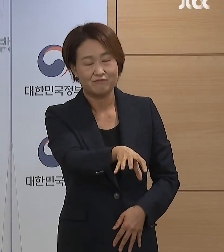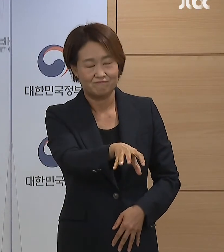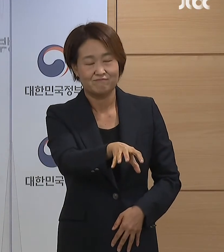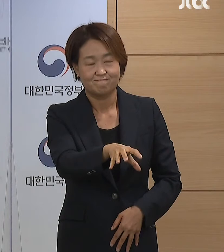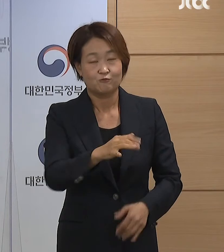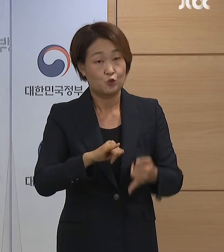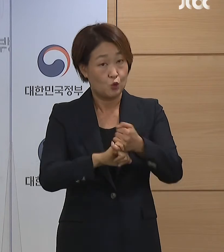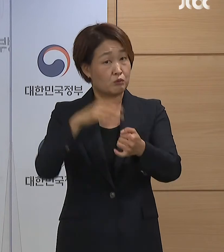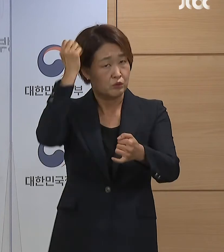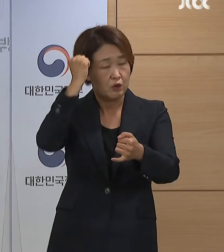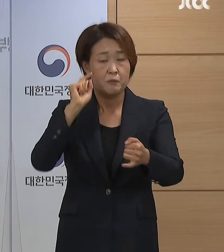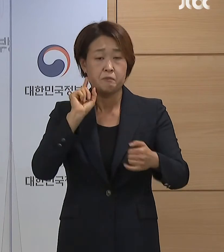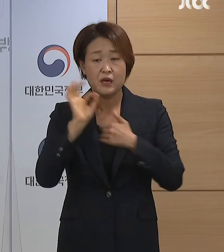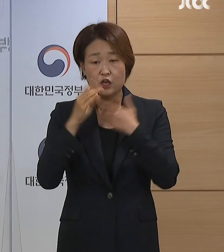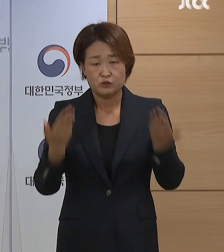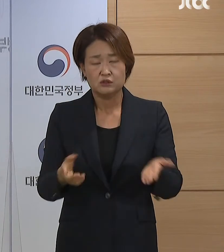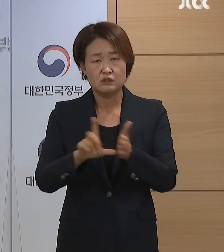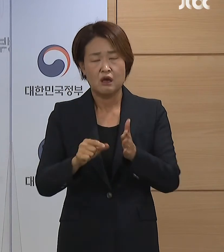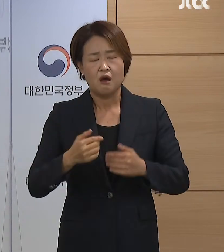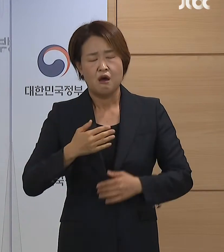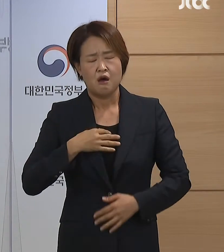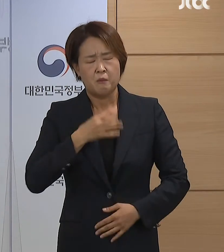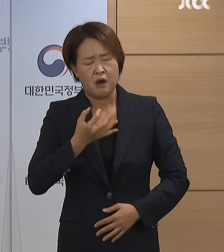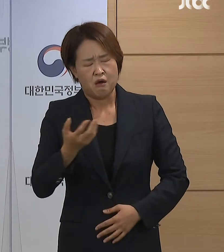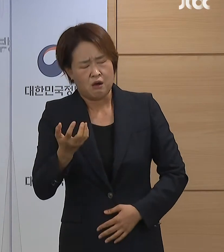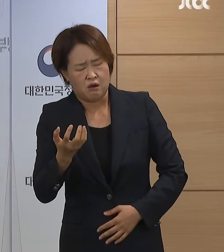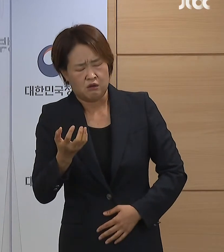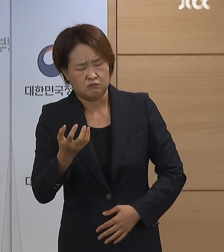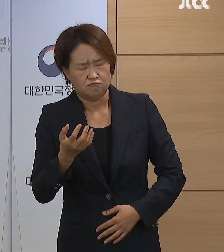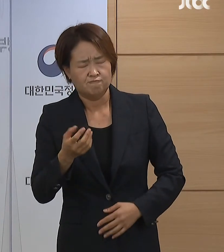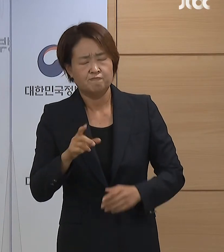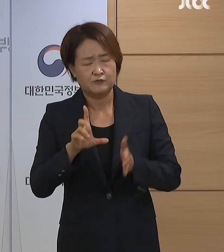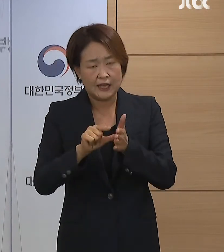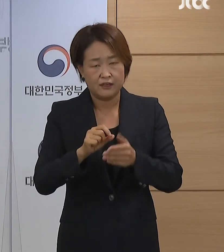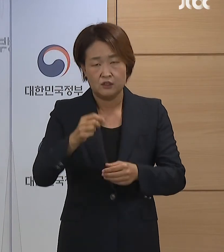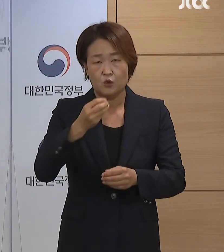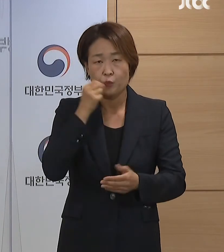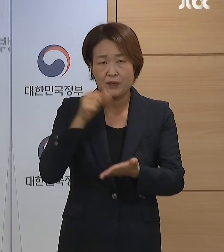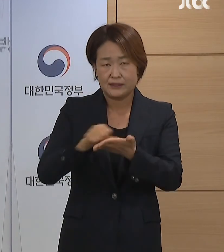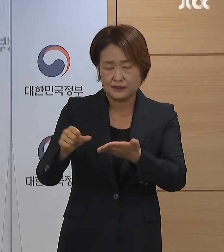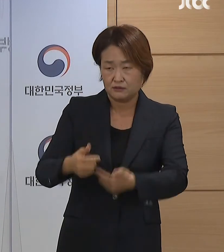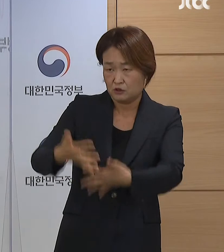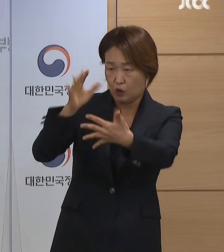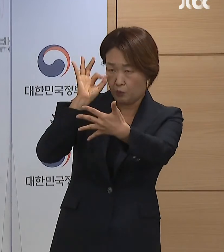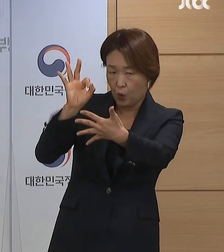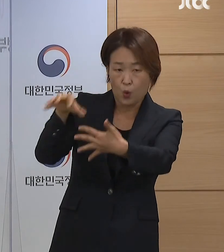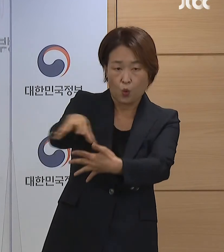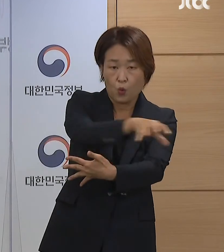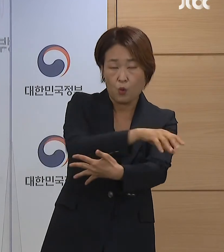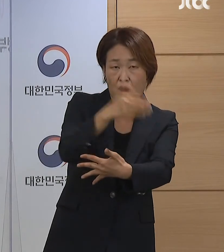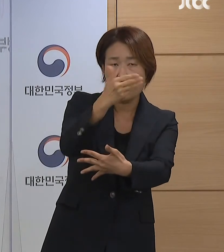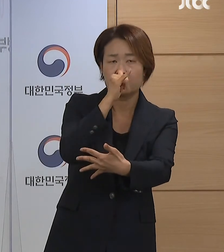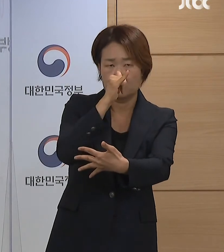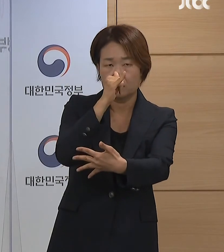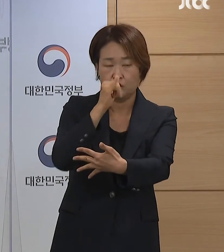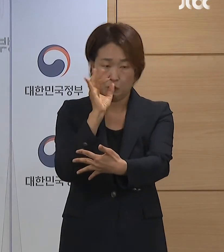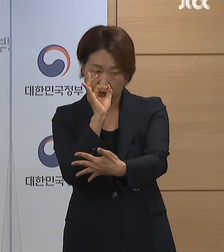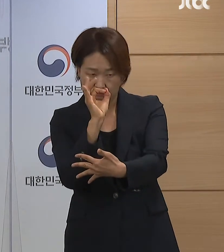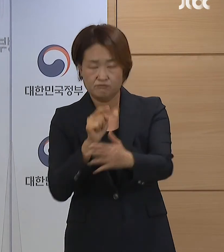증상이 있는 경우에는 누구든지 무료로 이 9개 휴게소에서 무료로 검사를 받을 수가 있습니다.